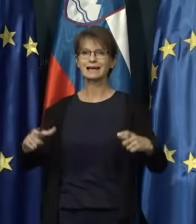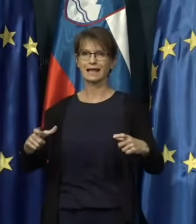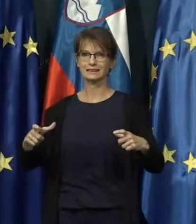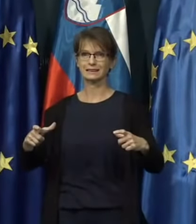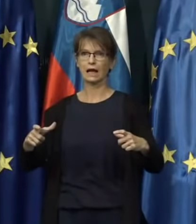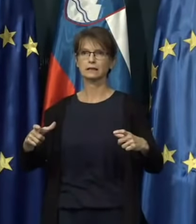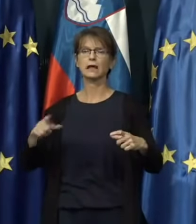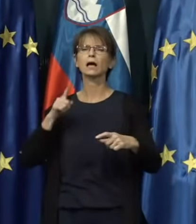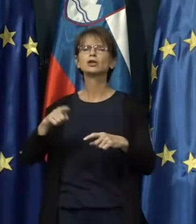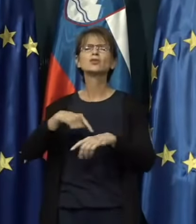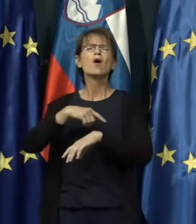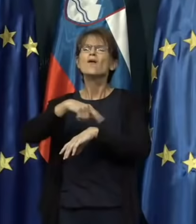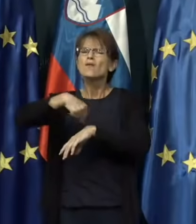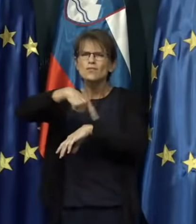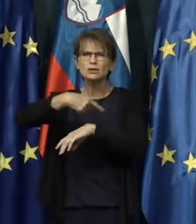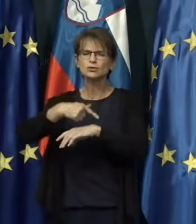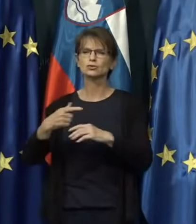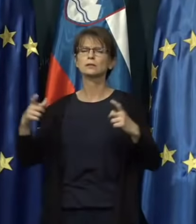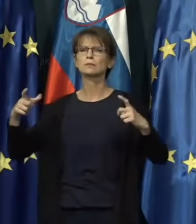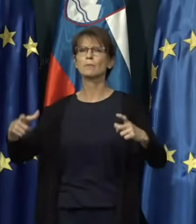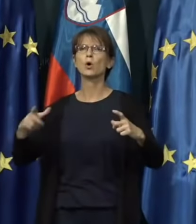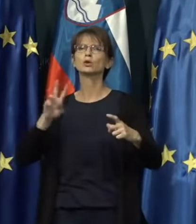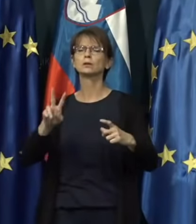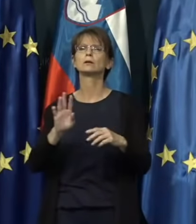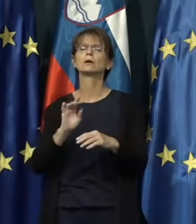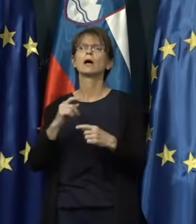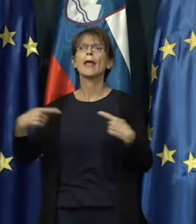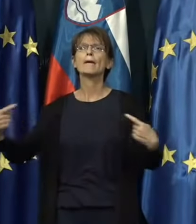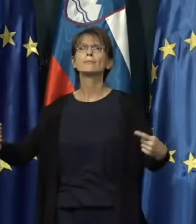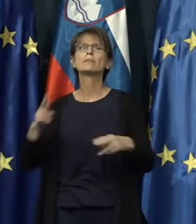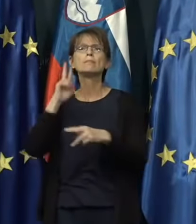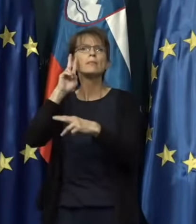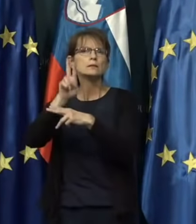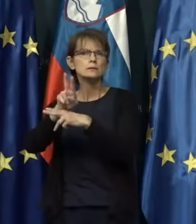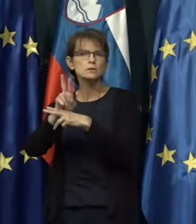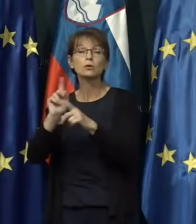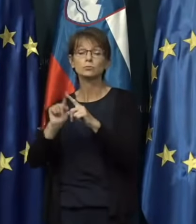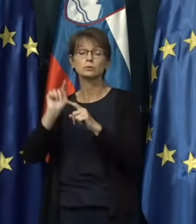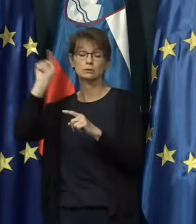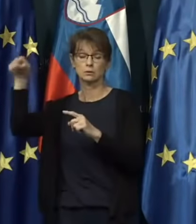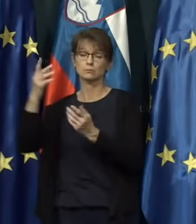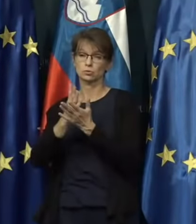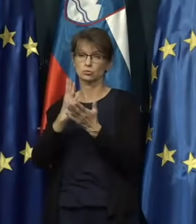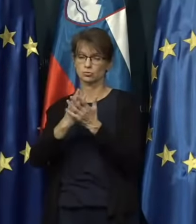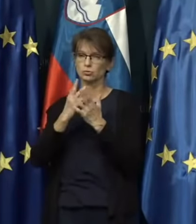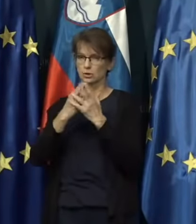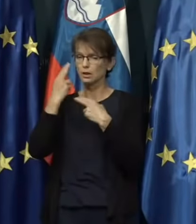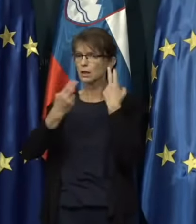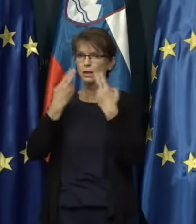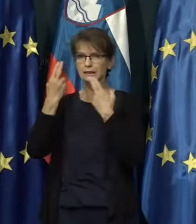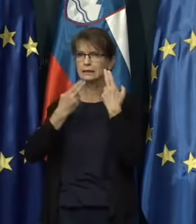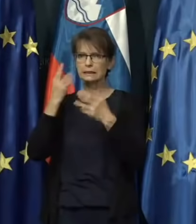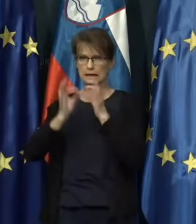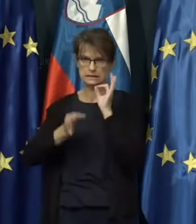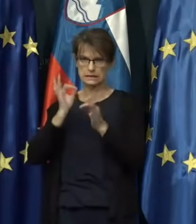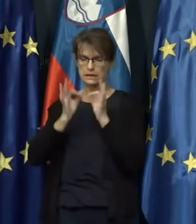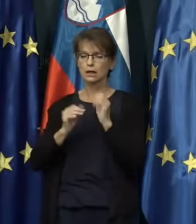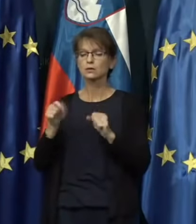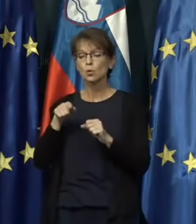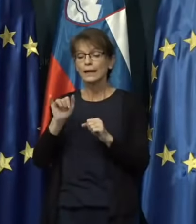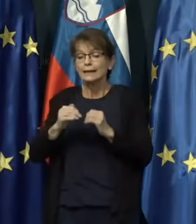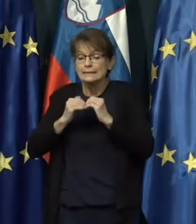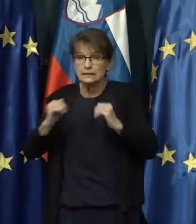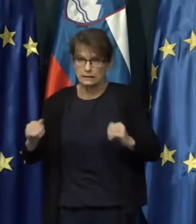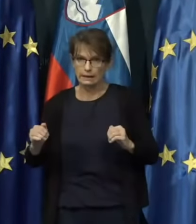ker so vse čas pod epidemiološkim nadzorom, so dol tudi testirani in zato je to izjema, ki govori o